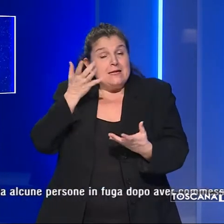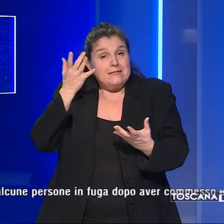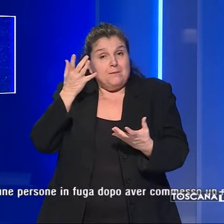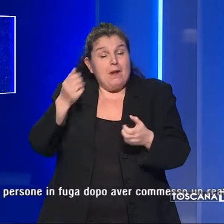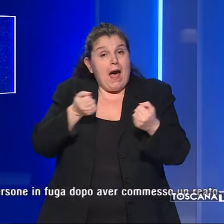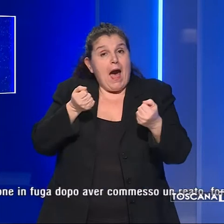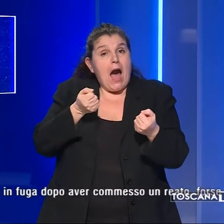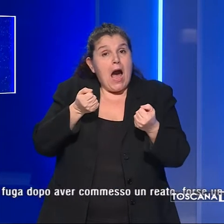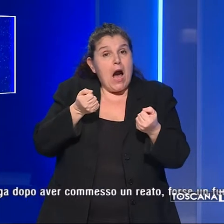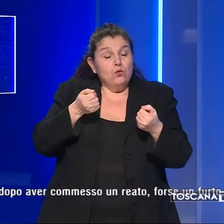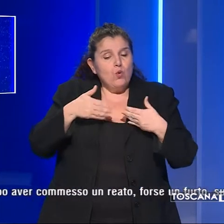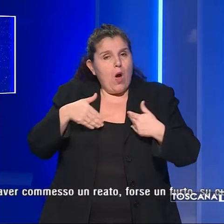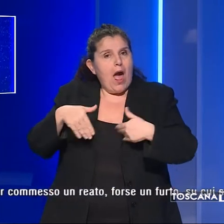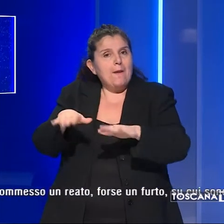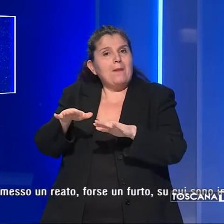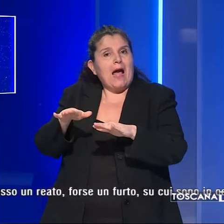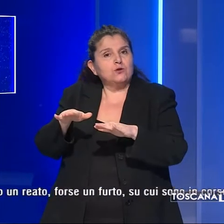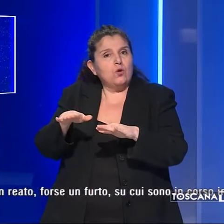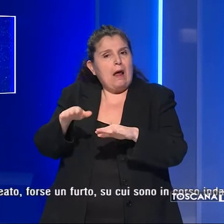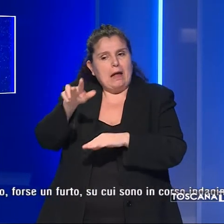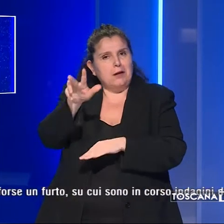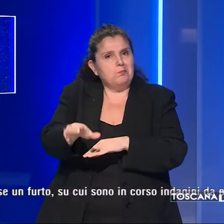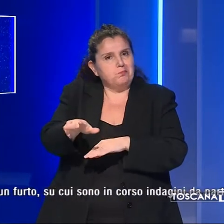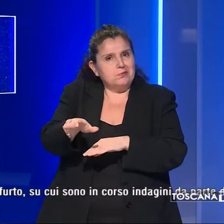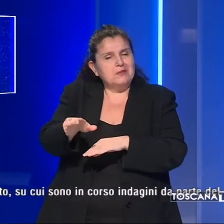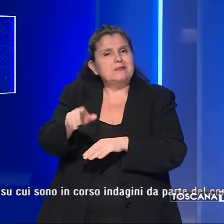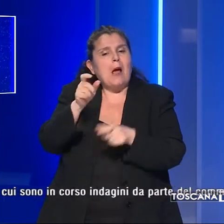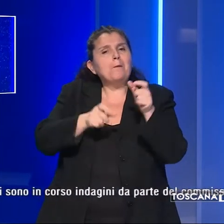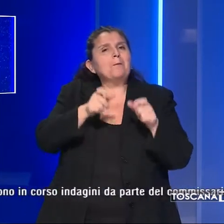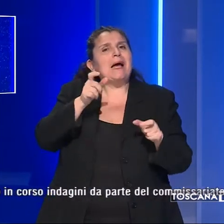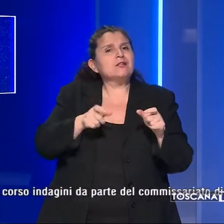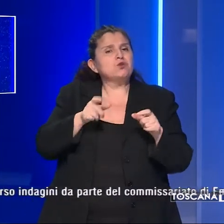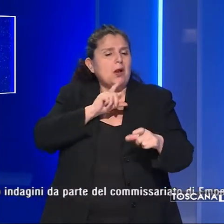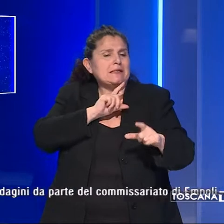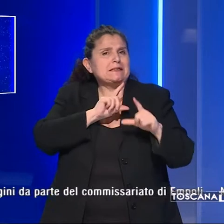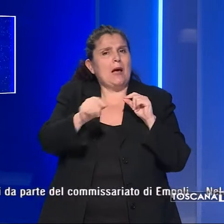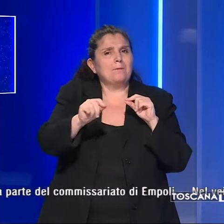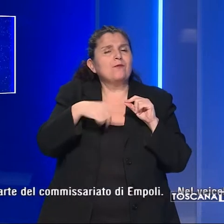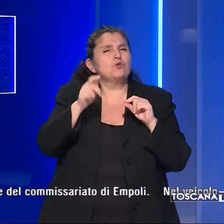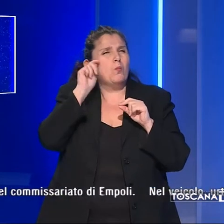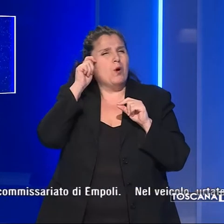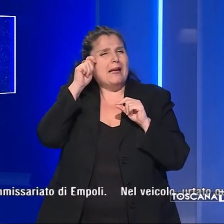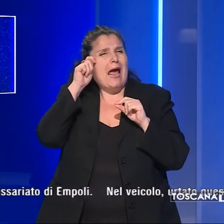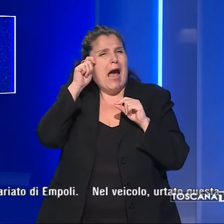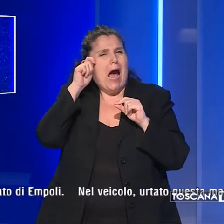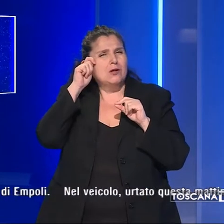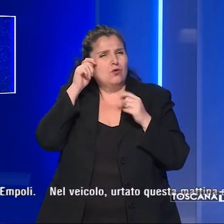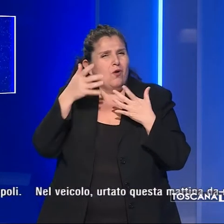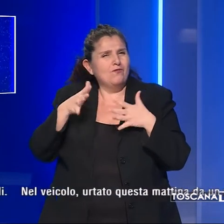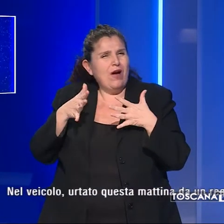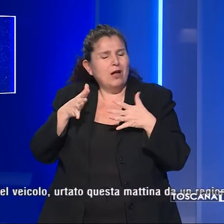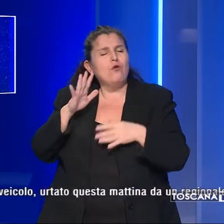'auto sarebbe stata lasciata sul posto da alcune persone in fuga dopo aver commesso un reato,